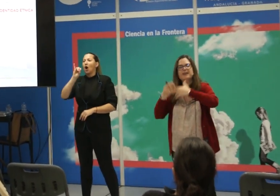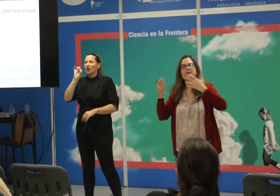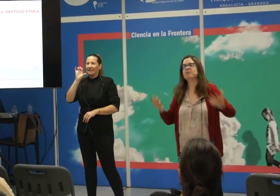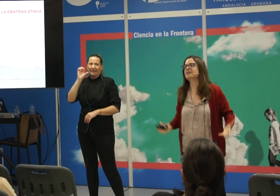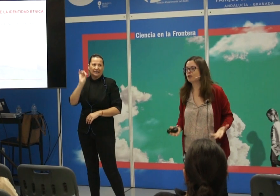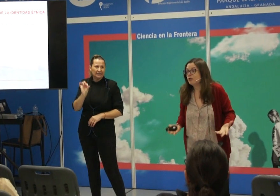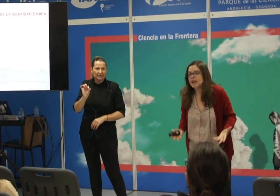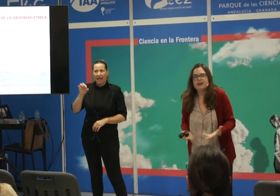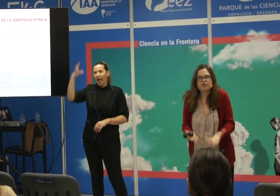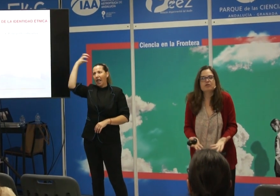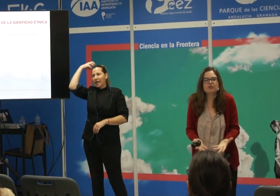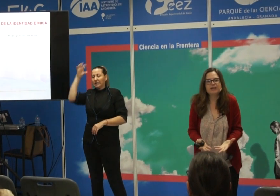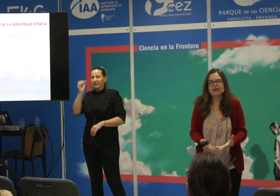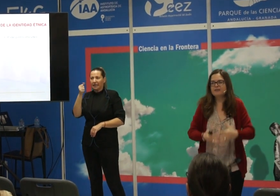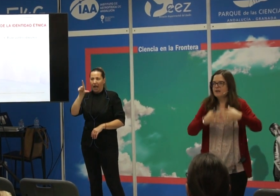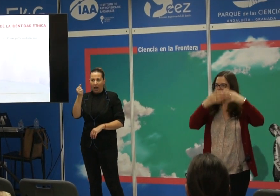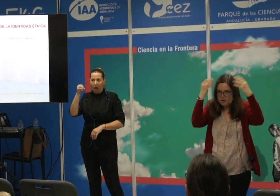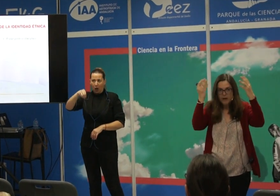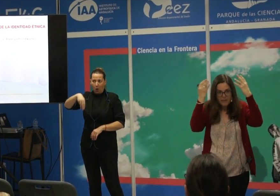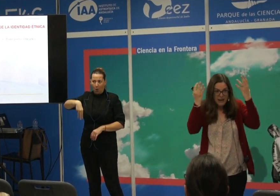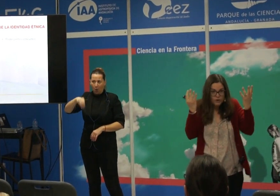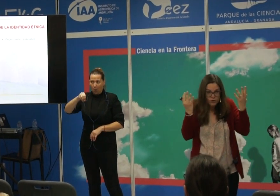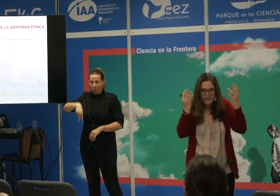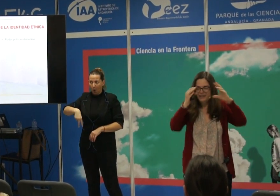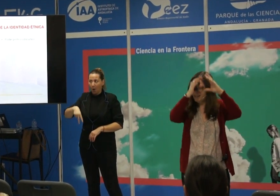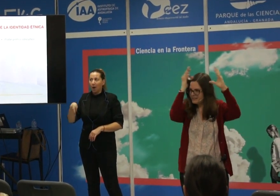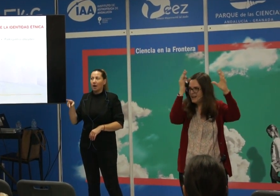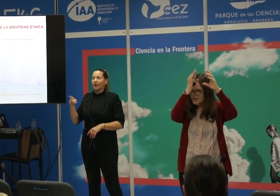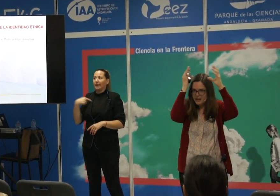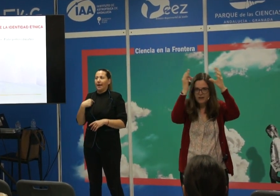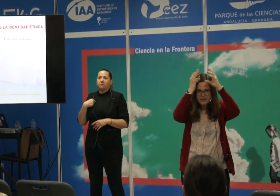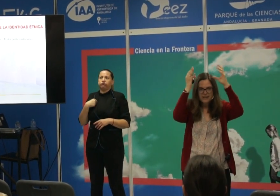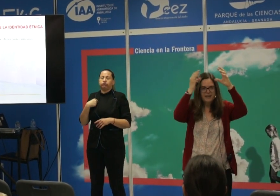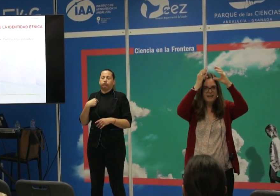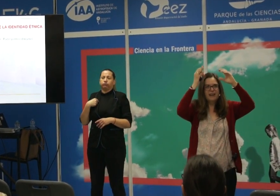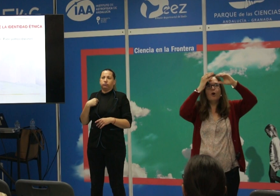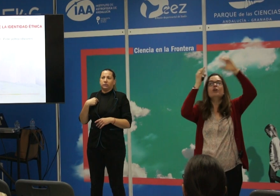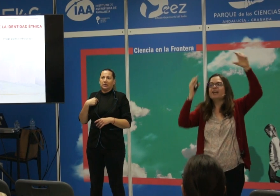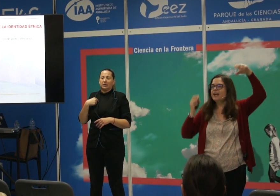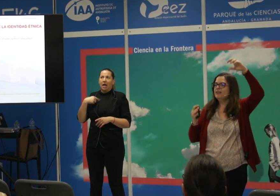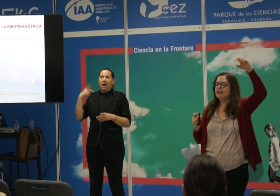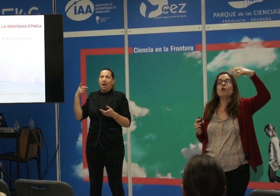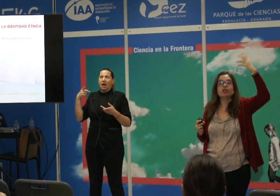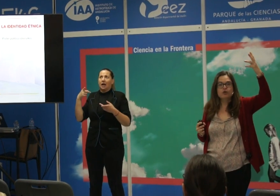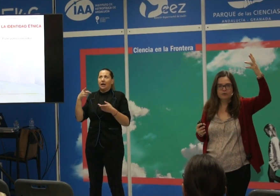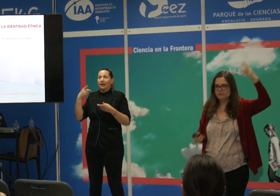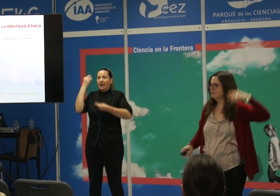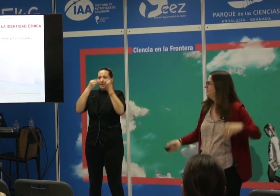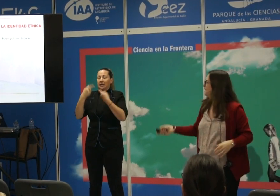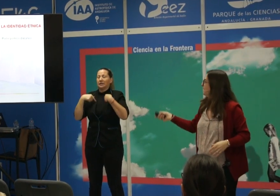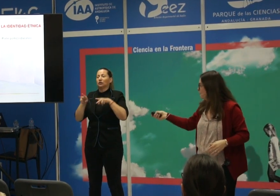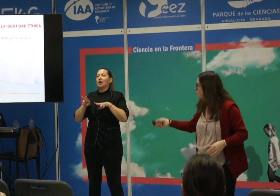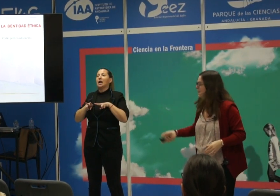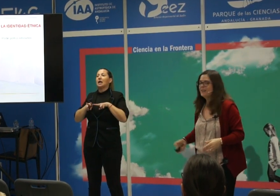Salomón, figuras que no son reales, no son históricas, pero que para ellos sí y que están en el origen de lo que son.